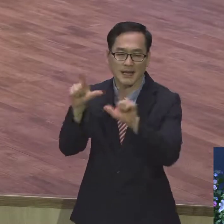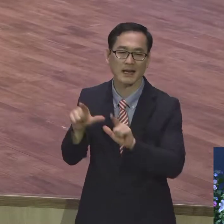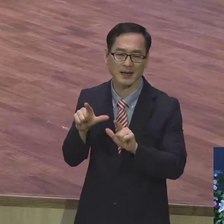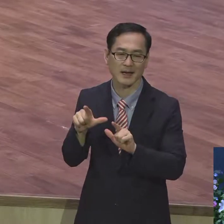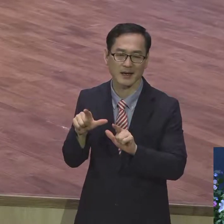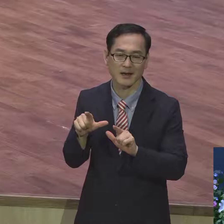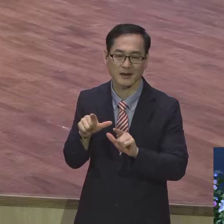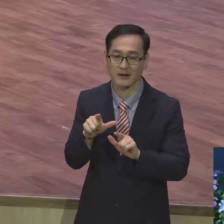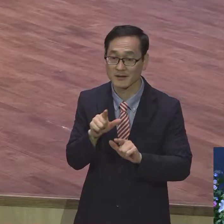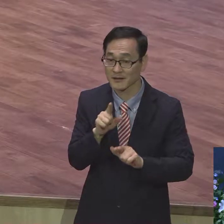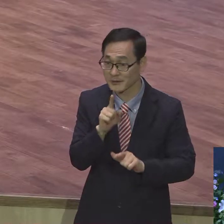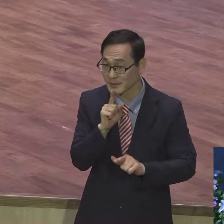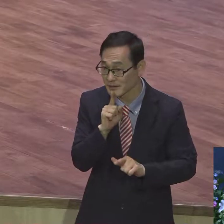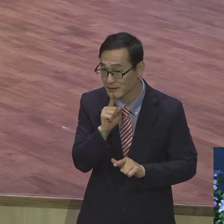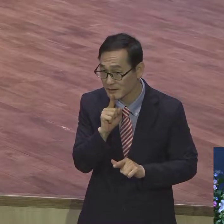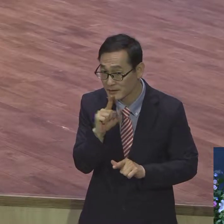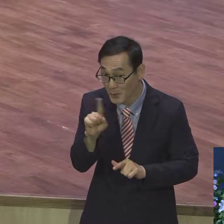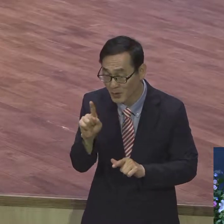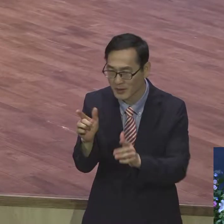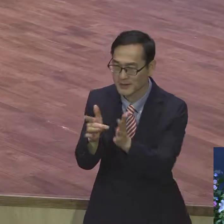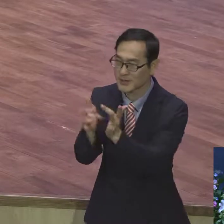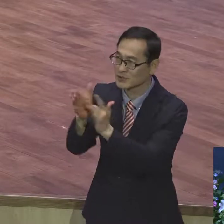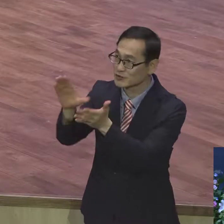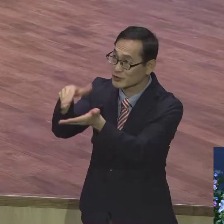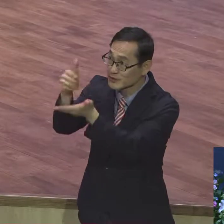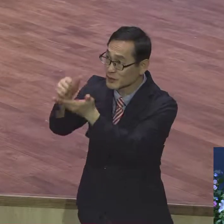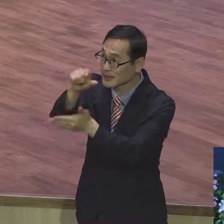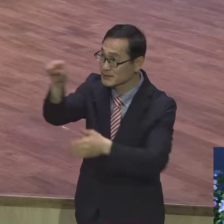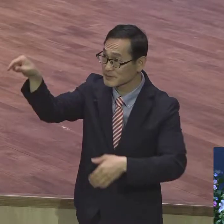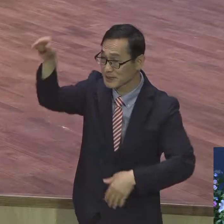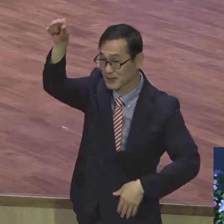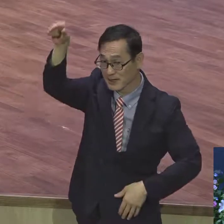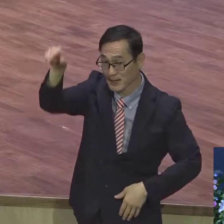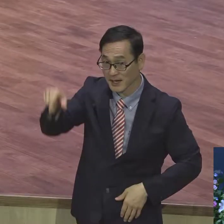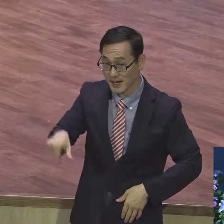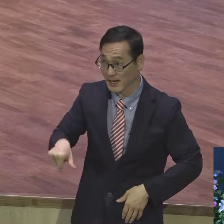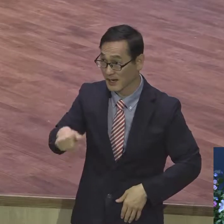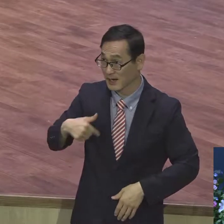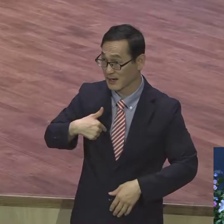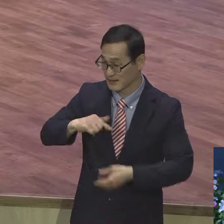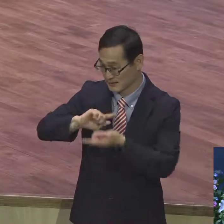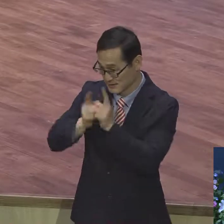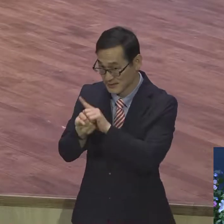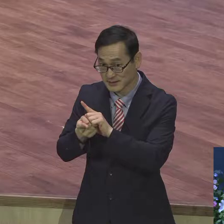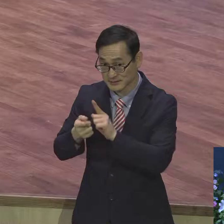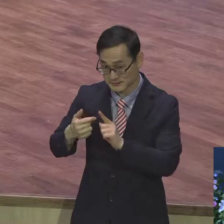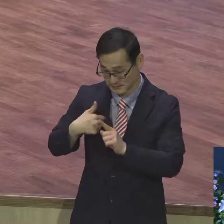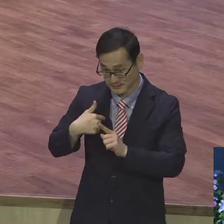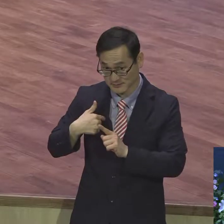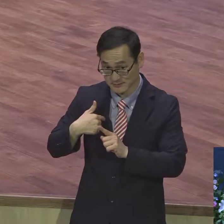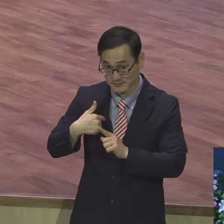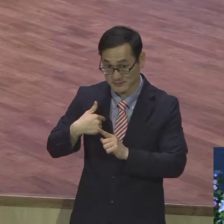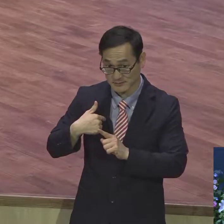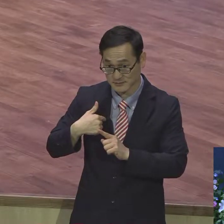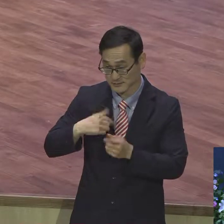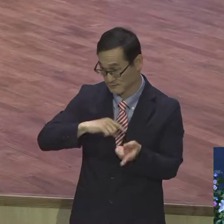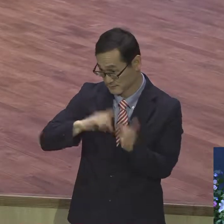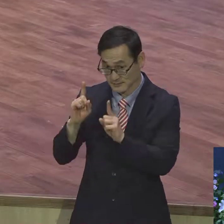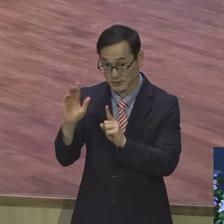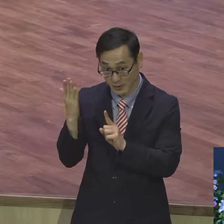무엇보다 우리가 예수 그리스도의 십자가의 대속과 이 부활을 통해 새로운 피념물이 된 존재로서 더